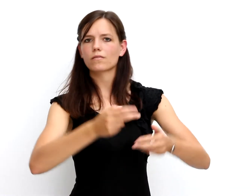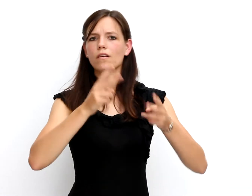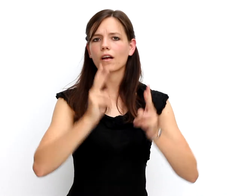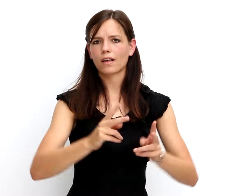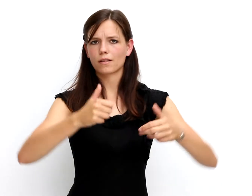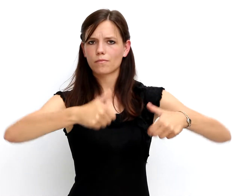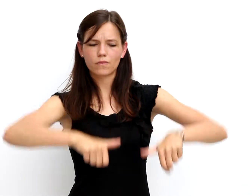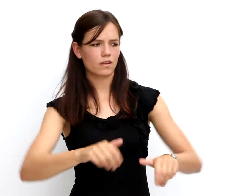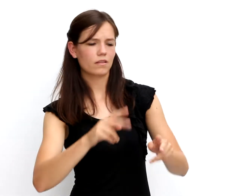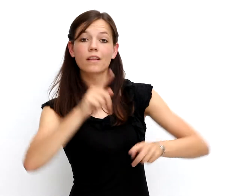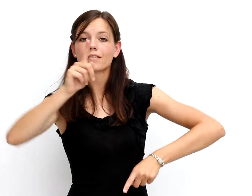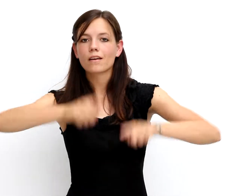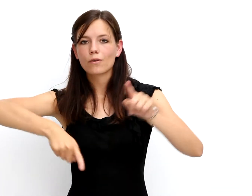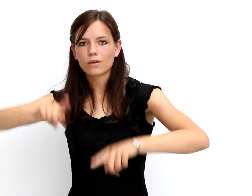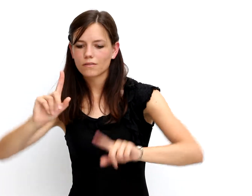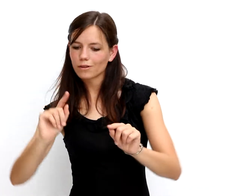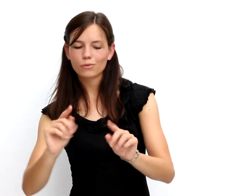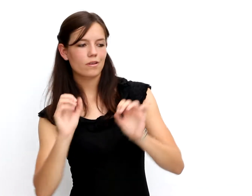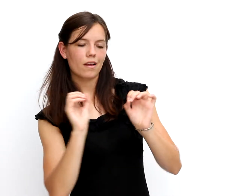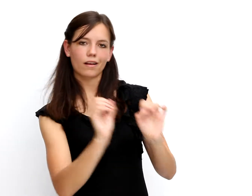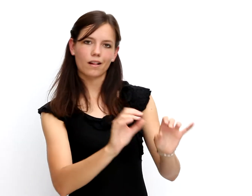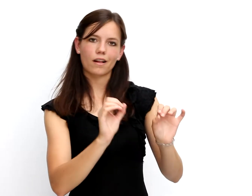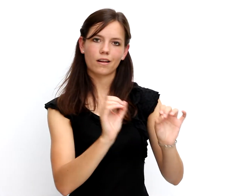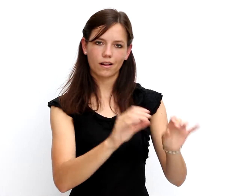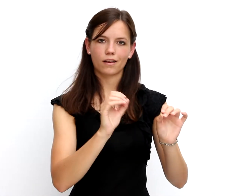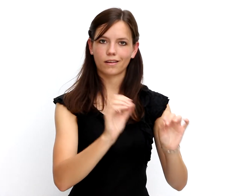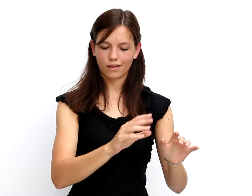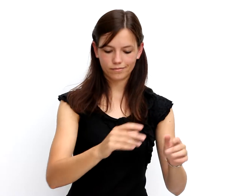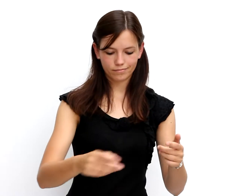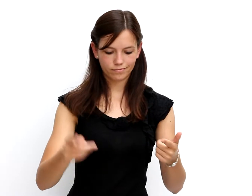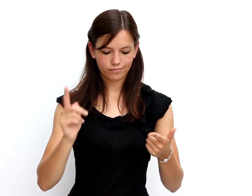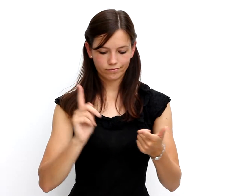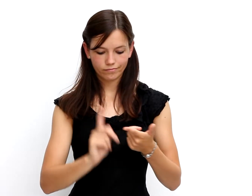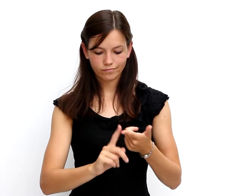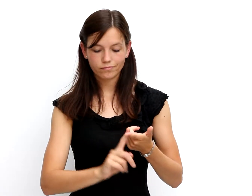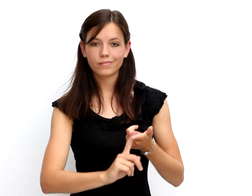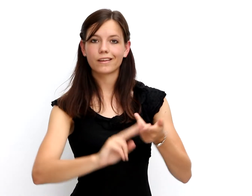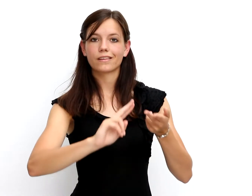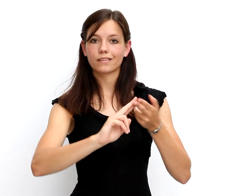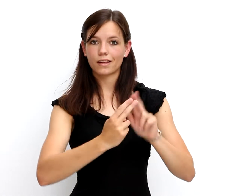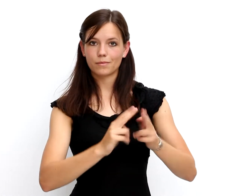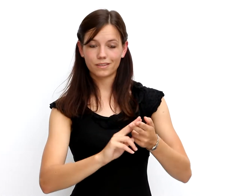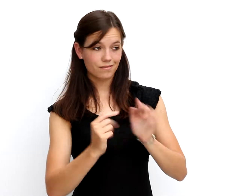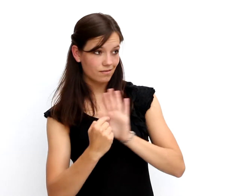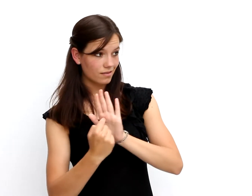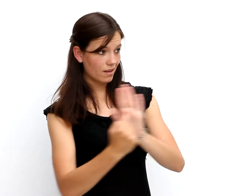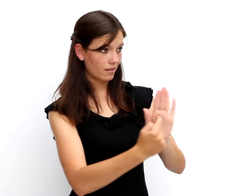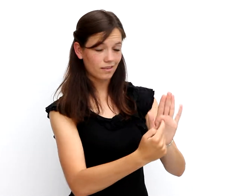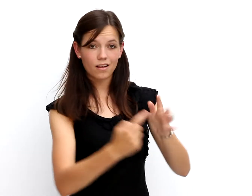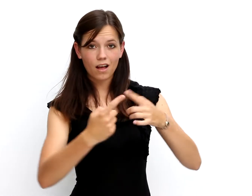Zuallererst müssen die Teilnehmer über ihre Rechte und Pflichten aufgeklärt werden und dass Vielfalt wichtig ist. Weiter müssen